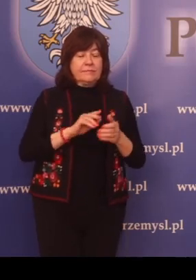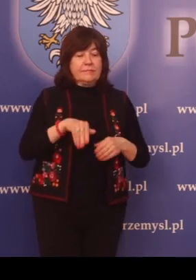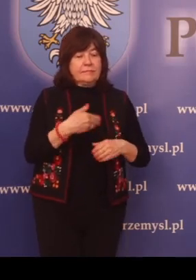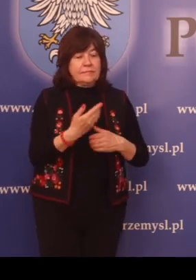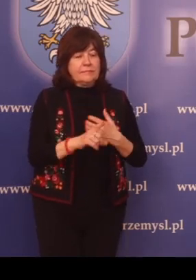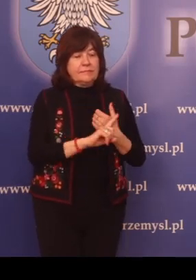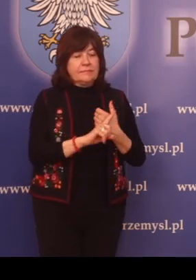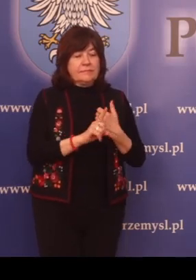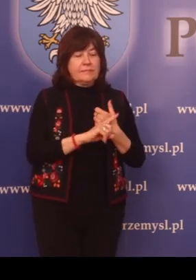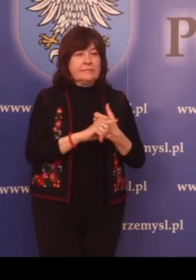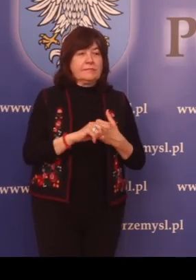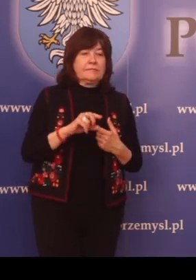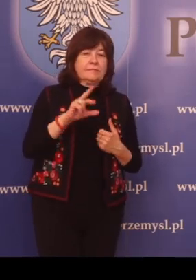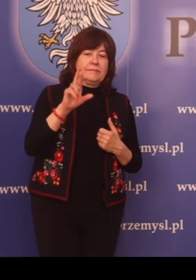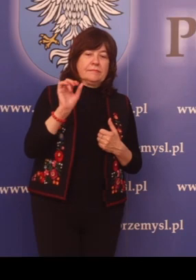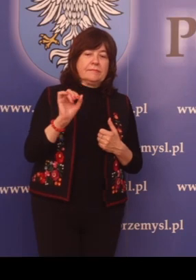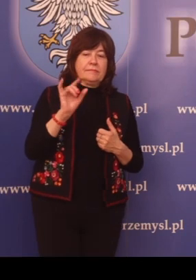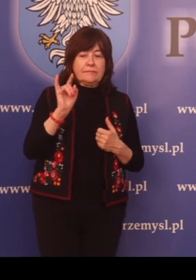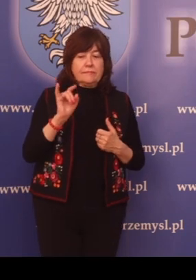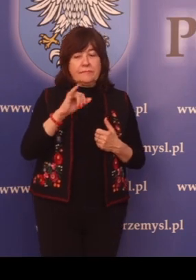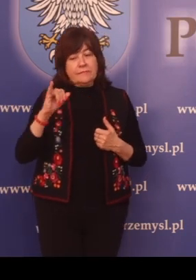podwozia lub ramy.